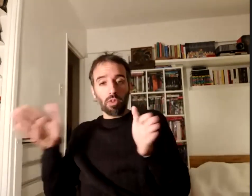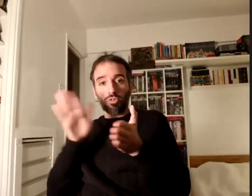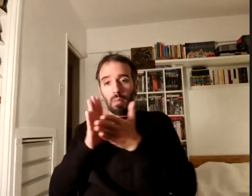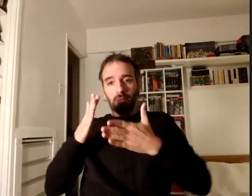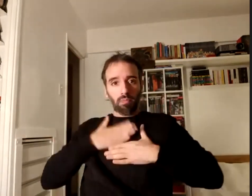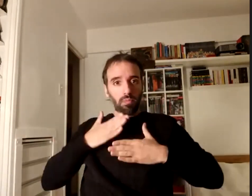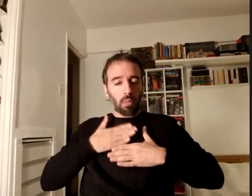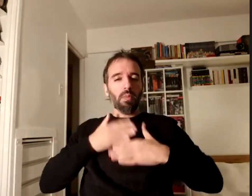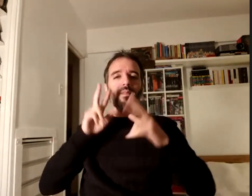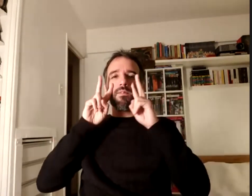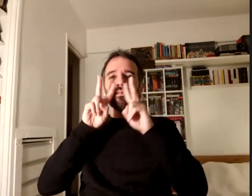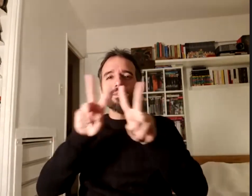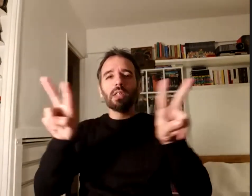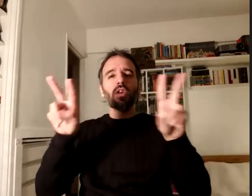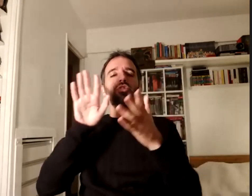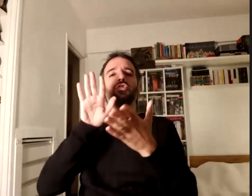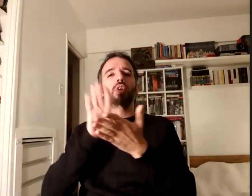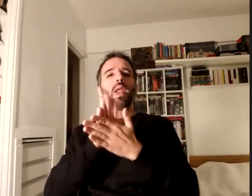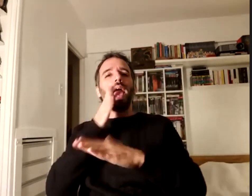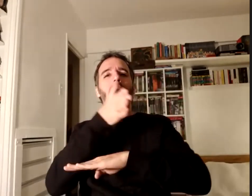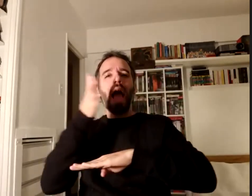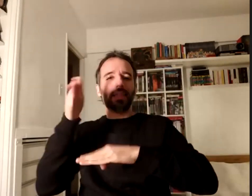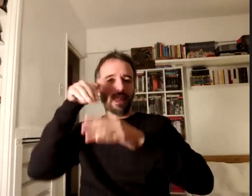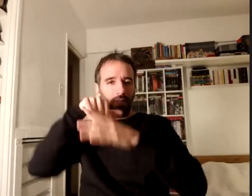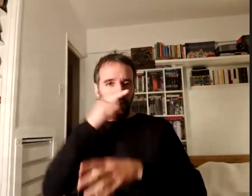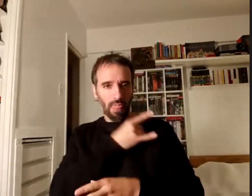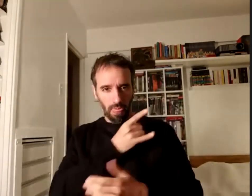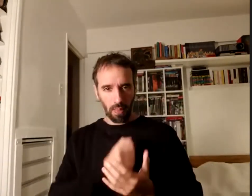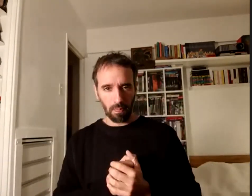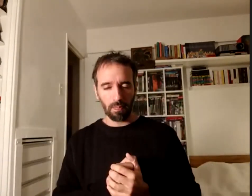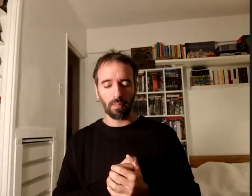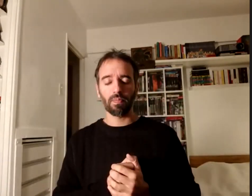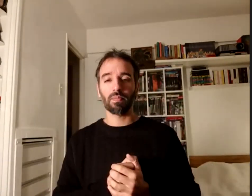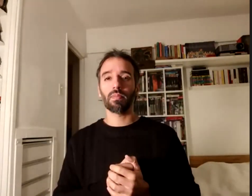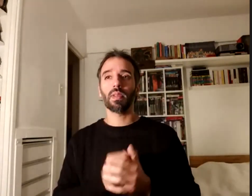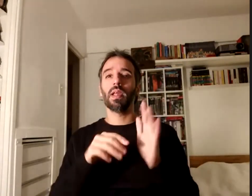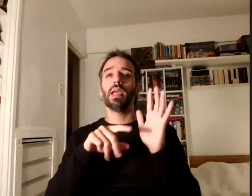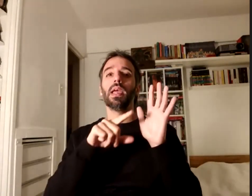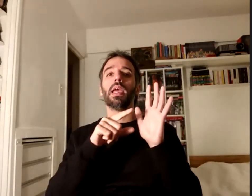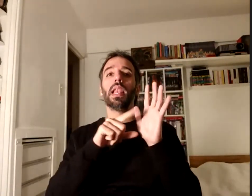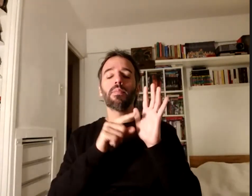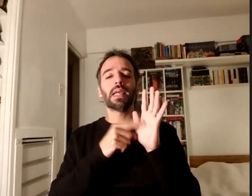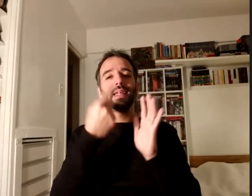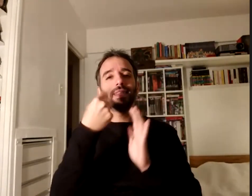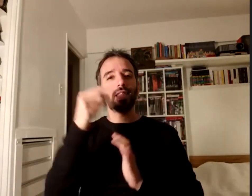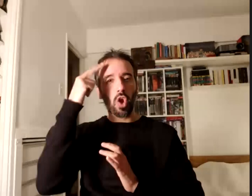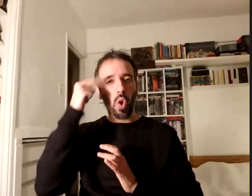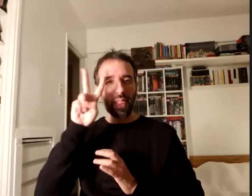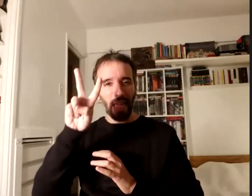sobre la accesibilidad académica en la página 192 del libro o si ustedes